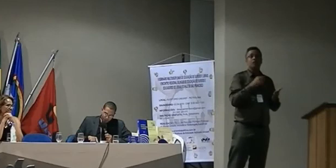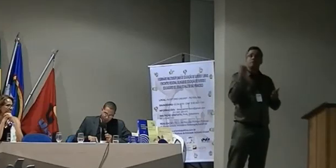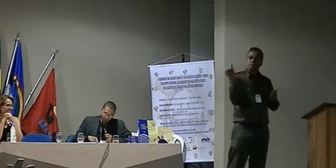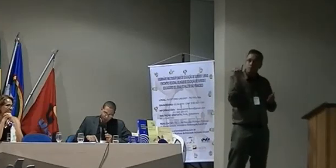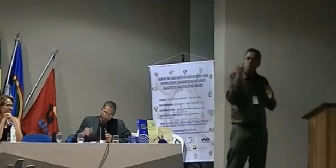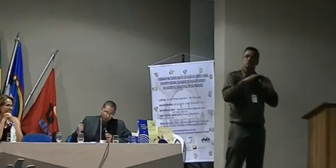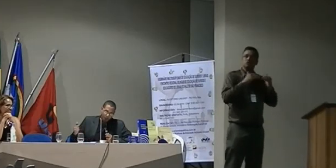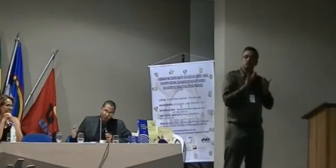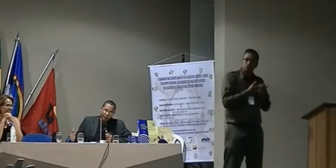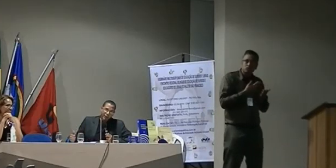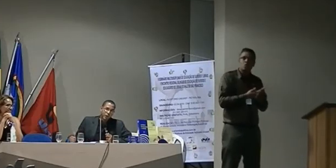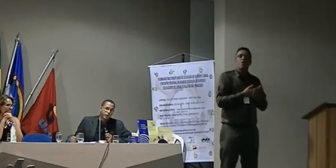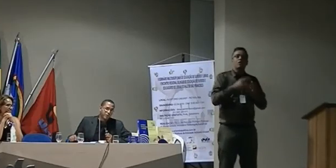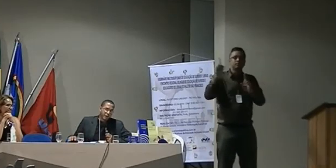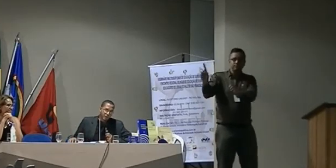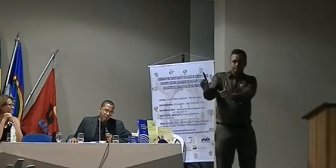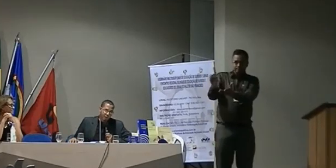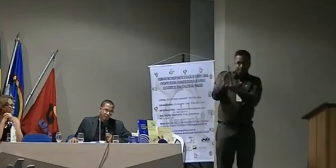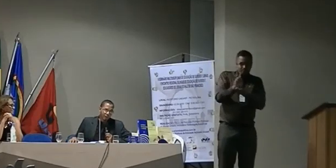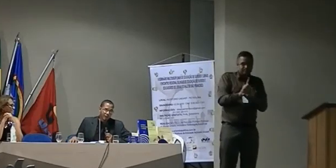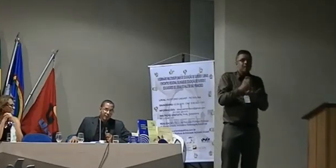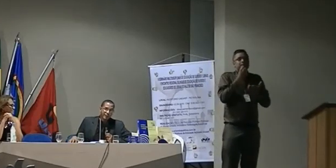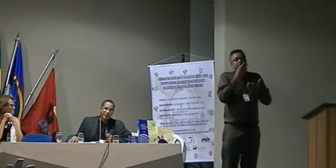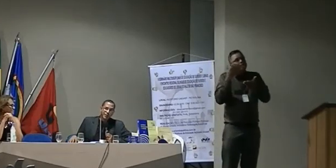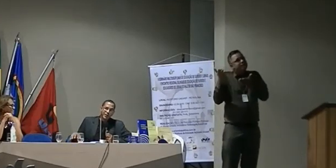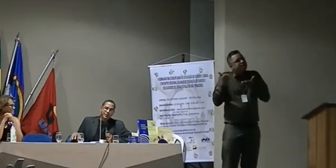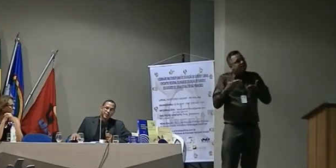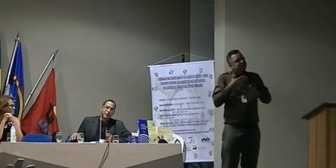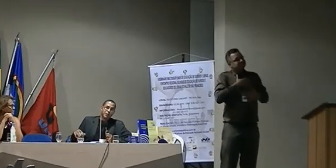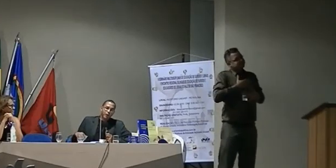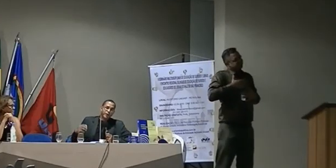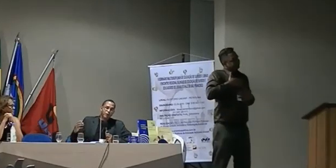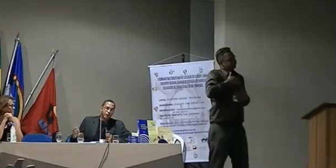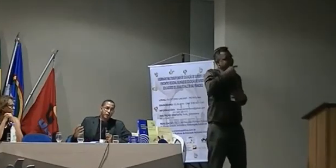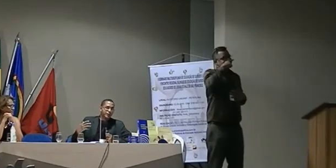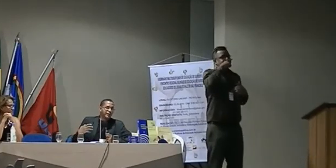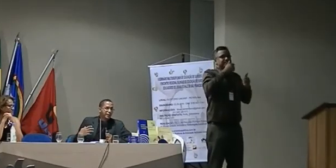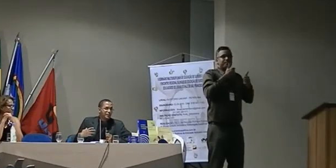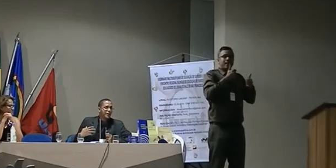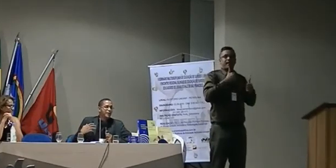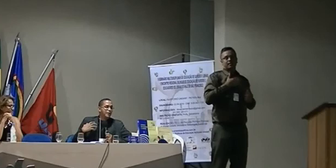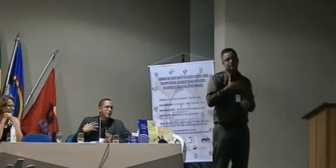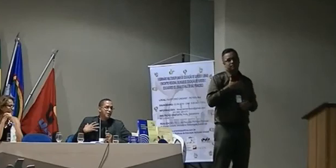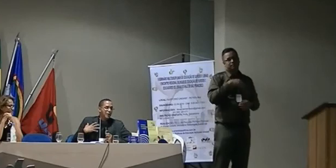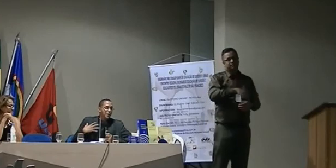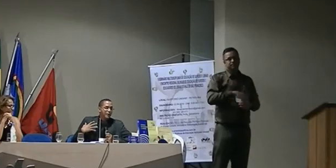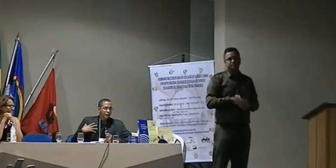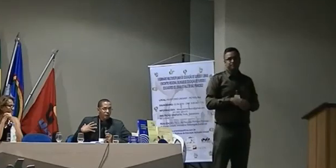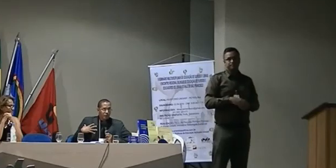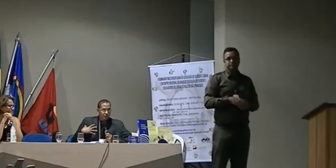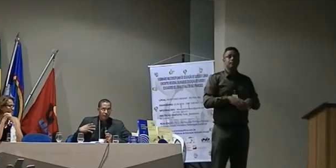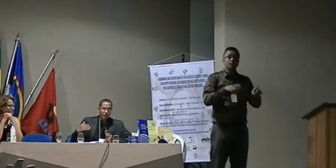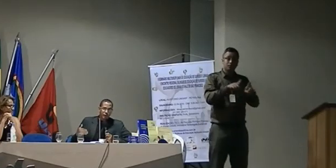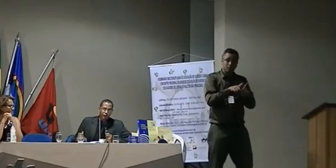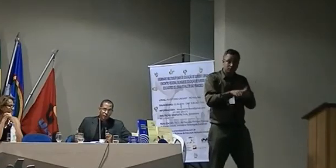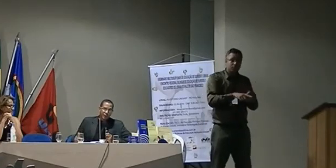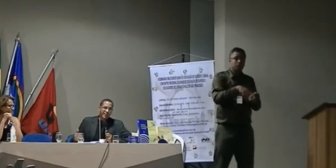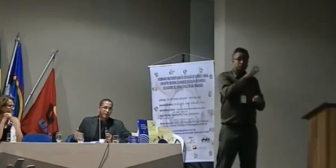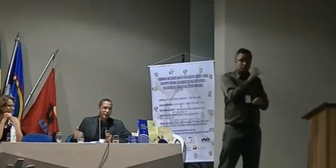então proporcionar recursos para o professor e também mostrar ao professor que ele também da sua profissão da sua função é a sua